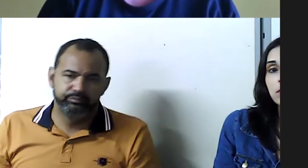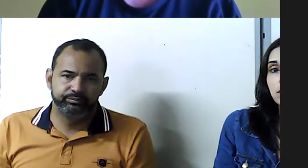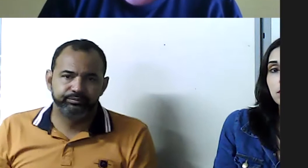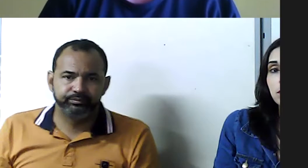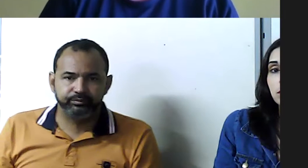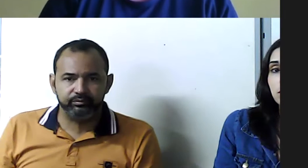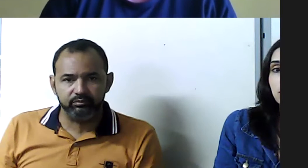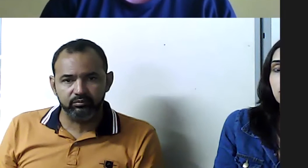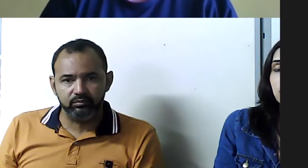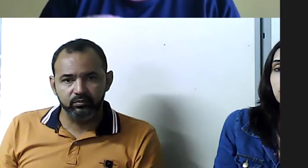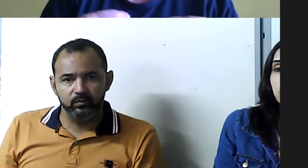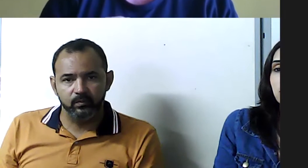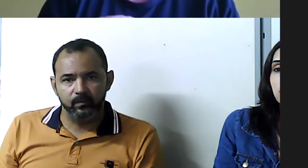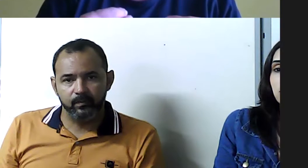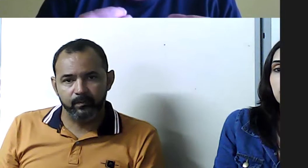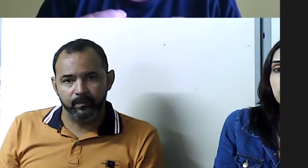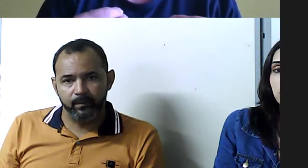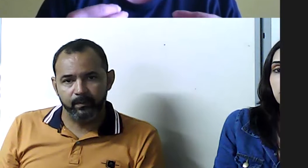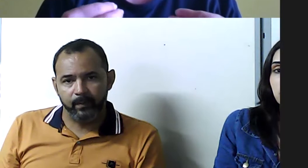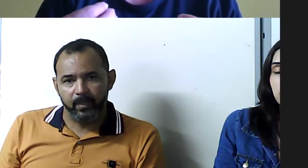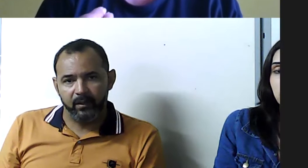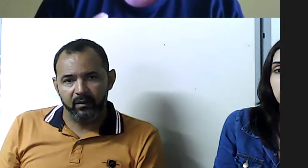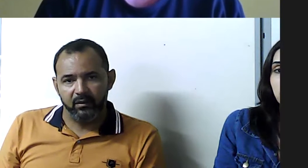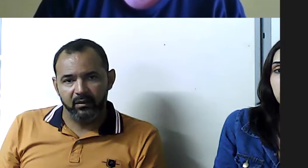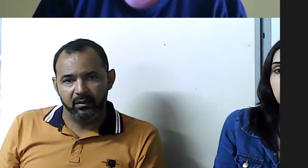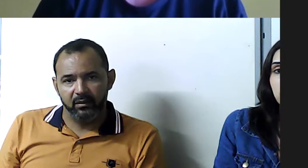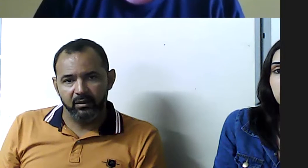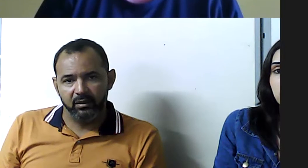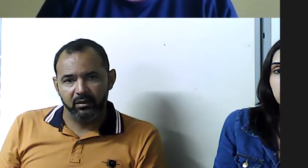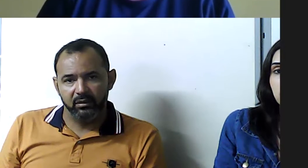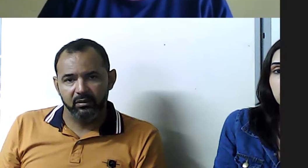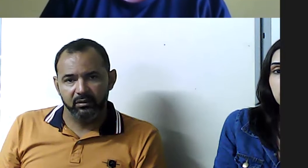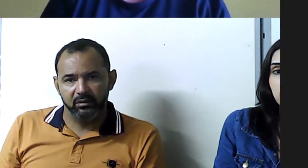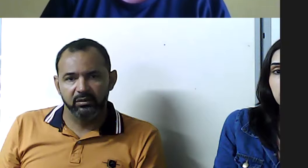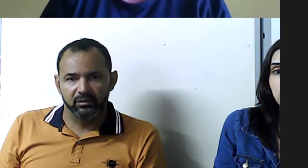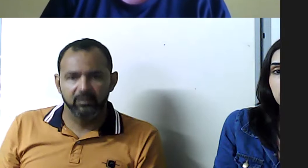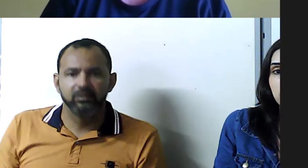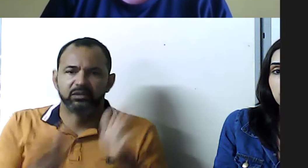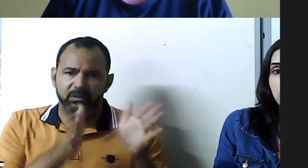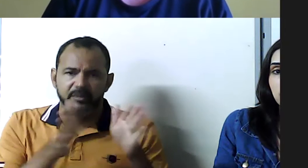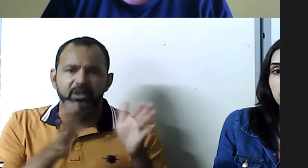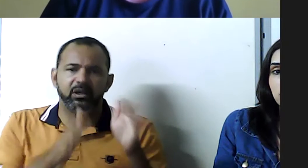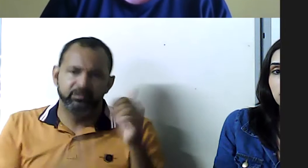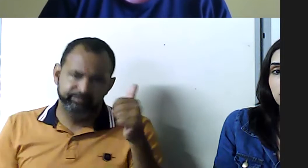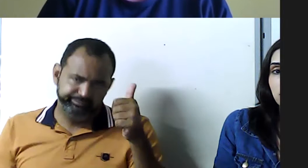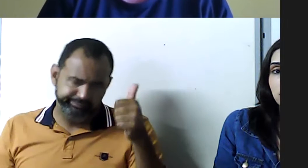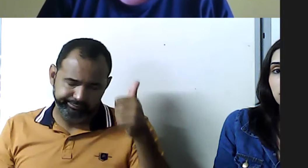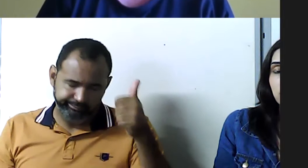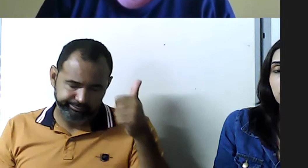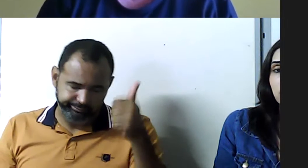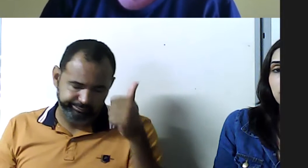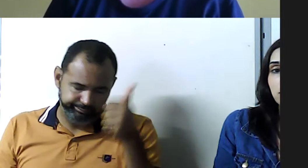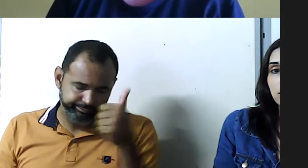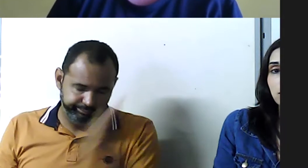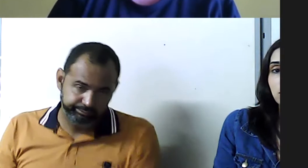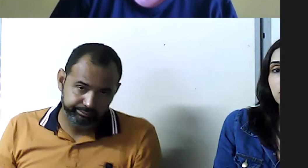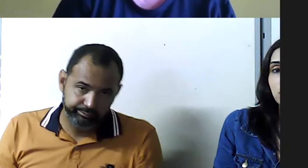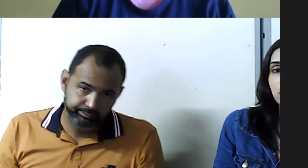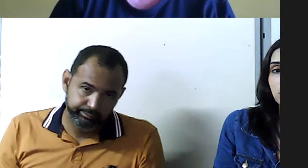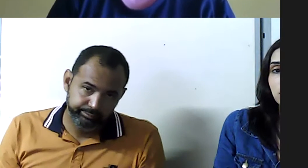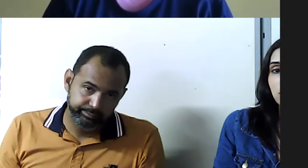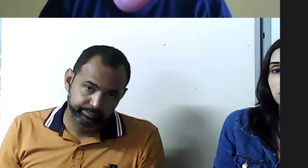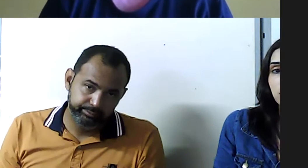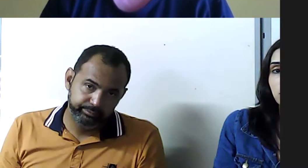cada vez mais para que essa acessibilidade possa ser promovida para as pessoas surdas de lugares públicos.